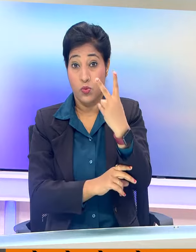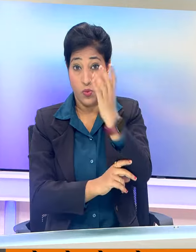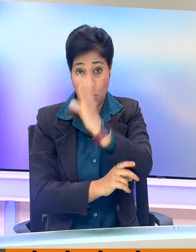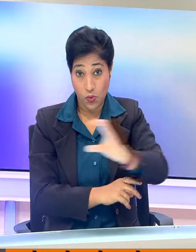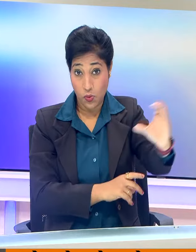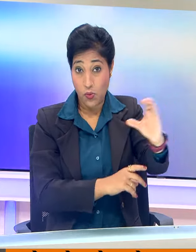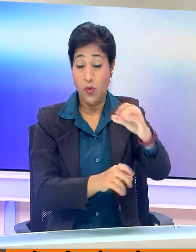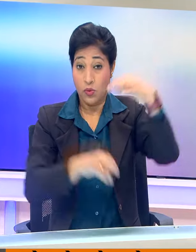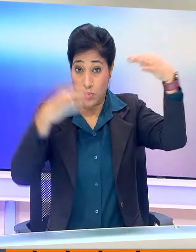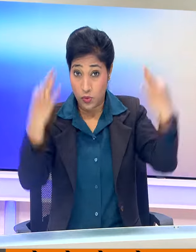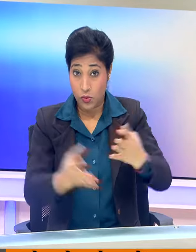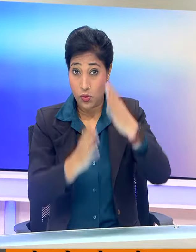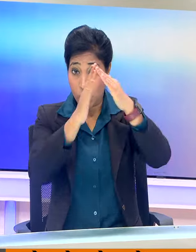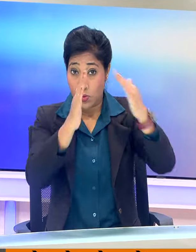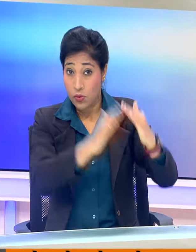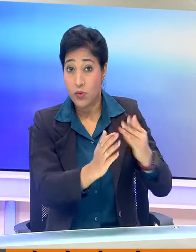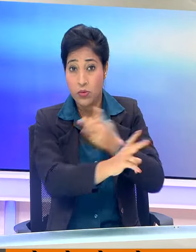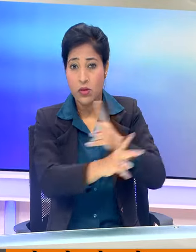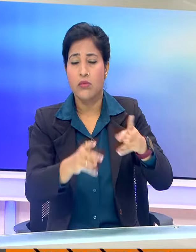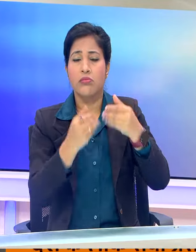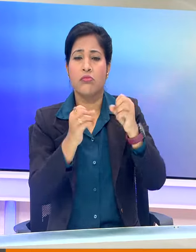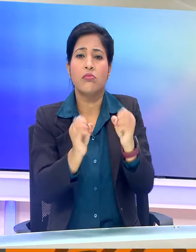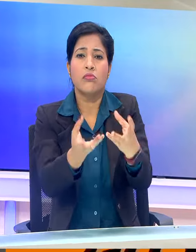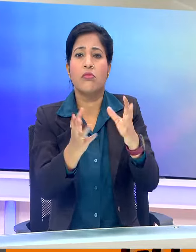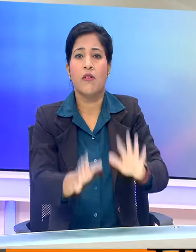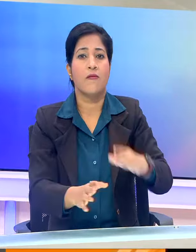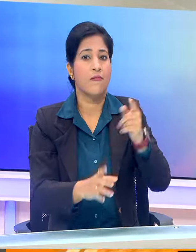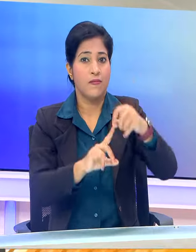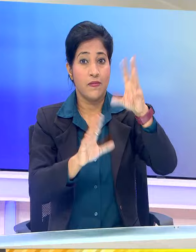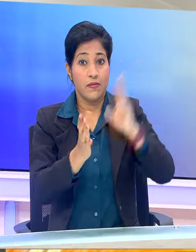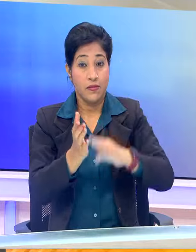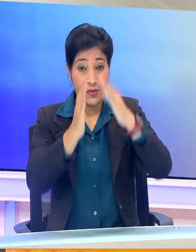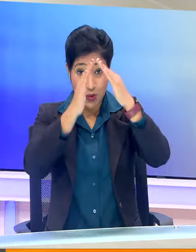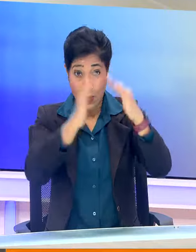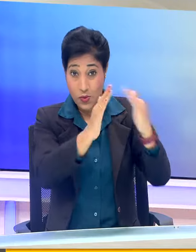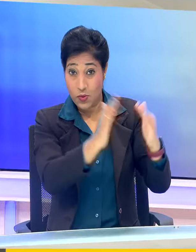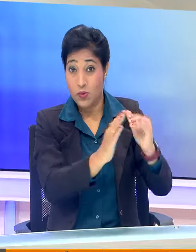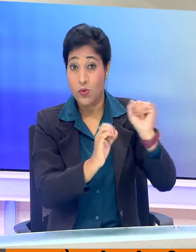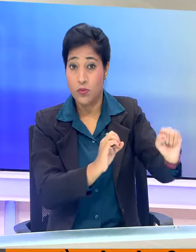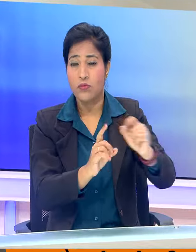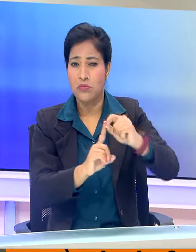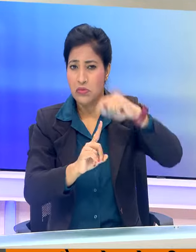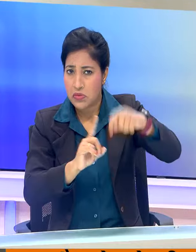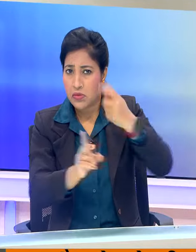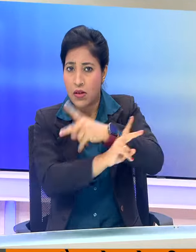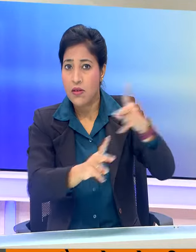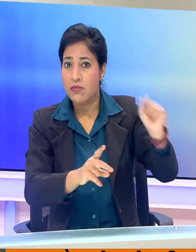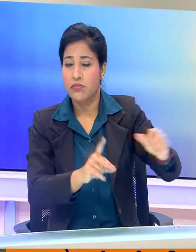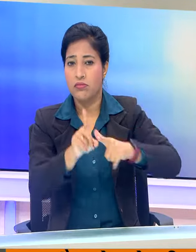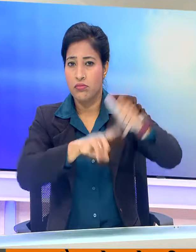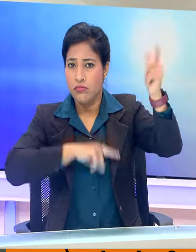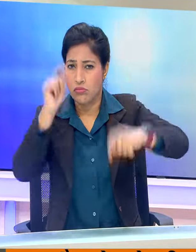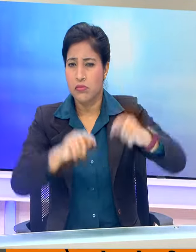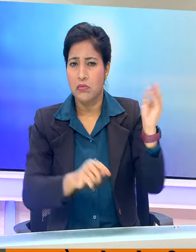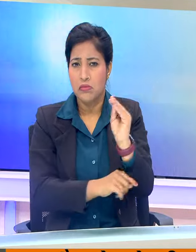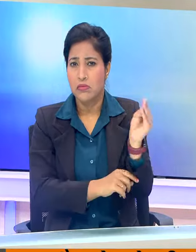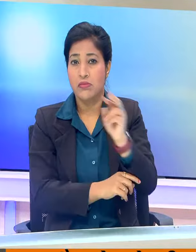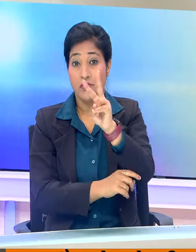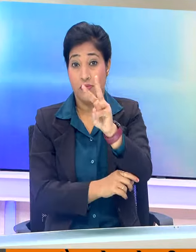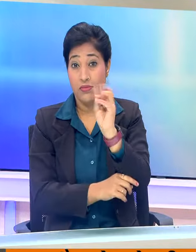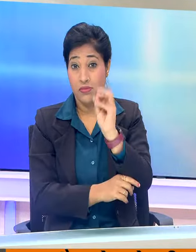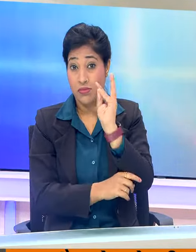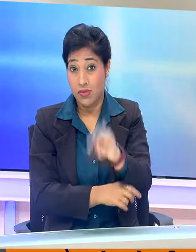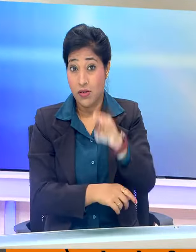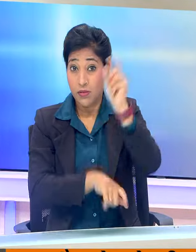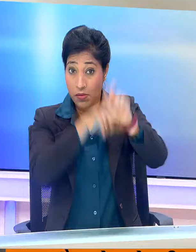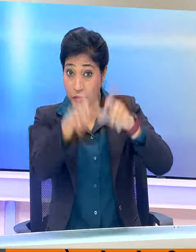करोड नए घरों के आवंजन का भी शुफारंप करेंगे प्रधानमंत्री आवास योजना के तहट जार कंड के लगपग 20,000